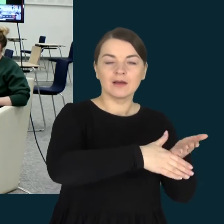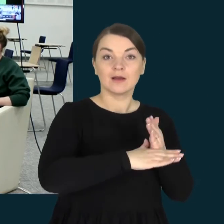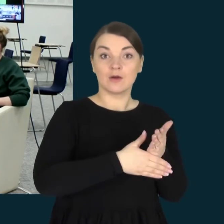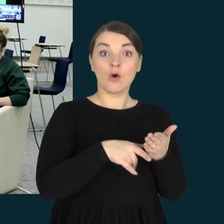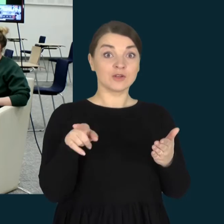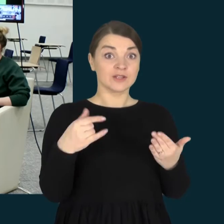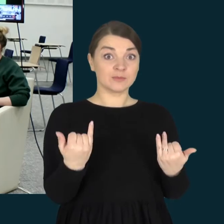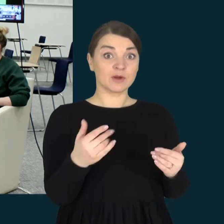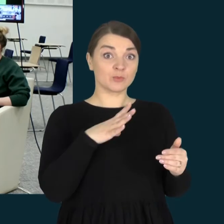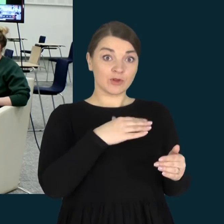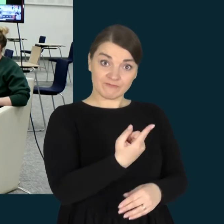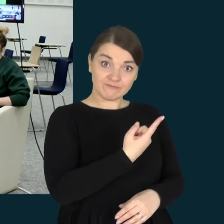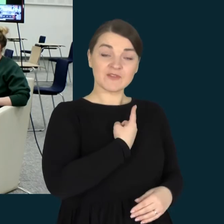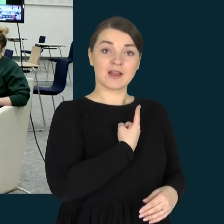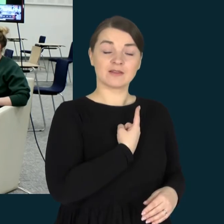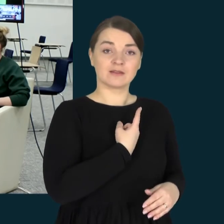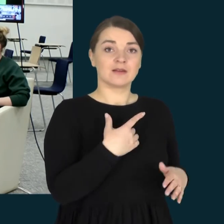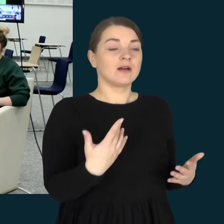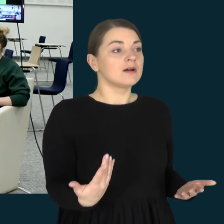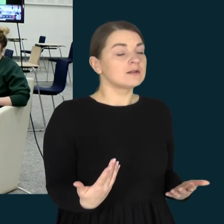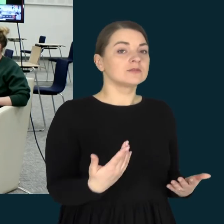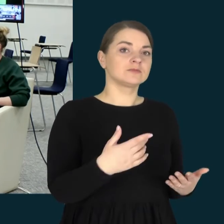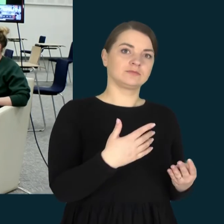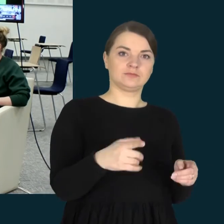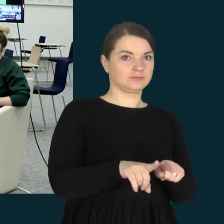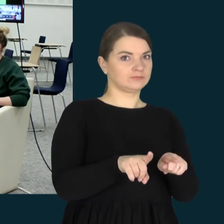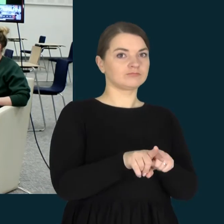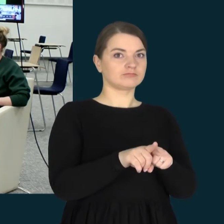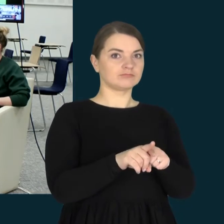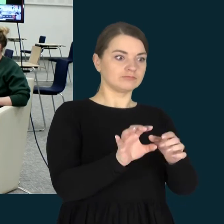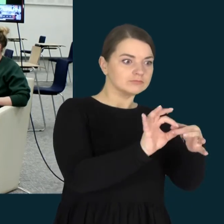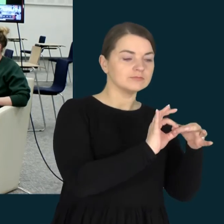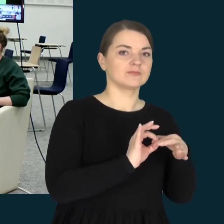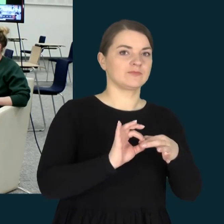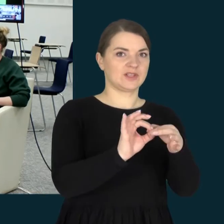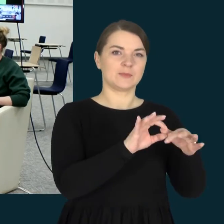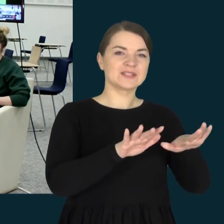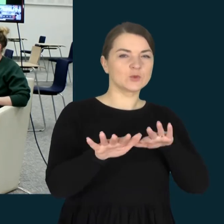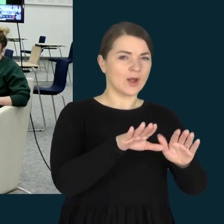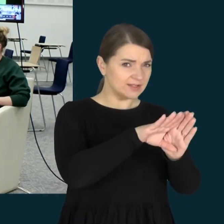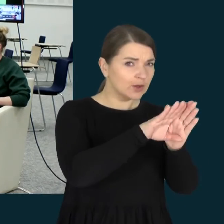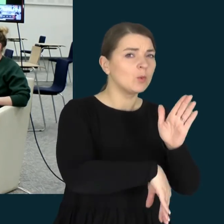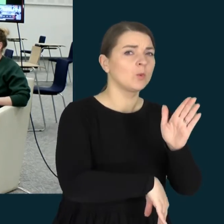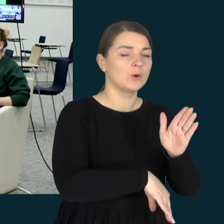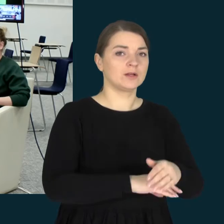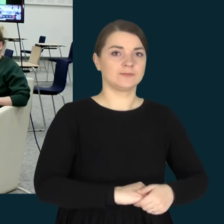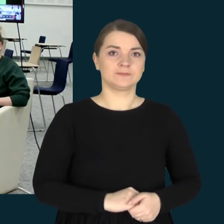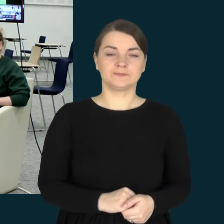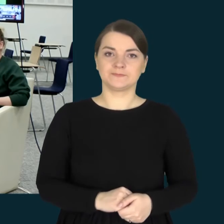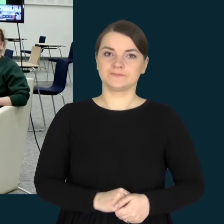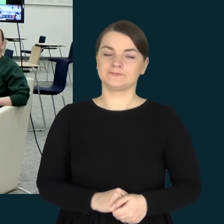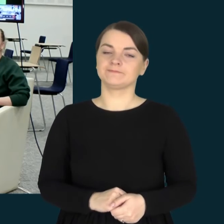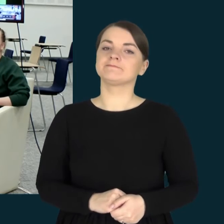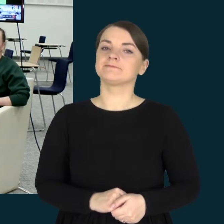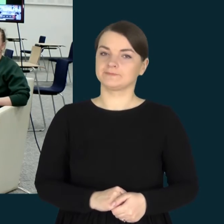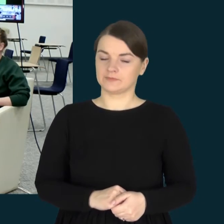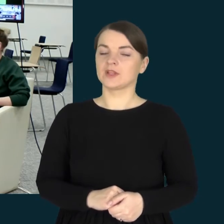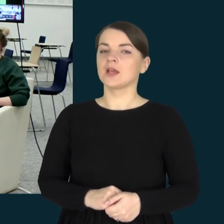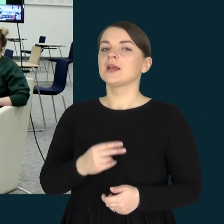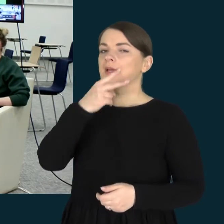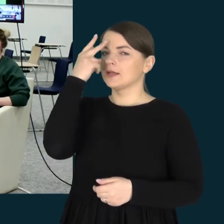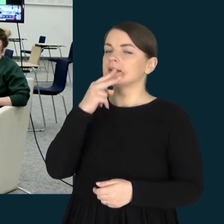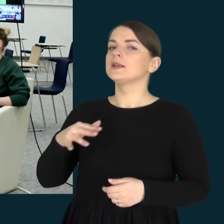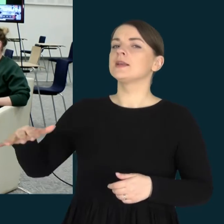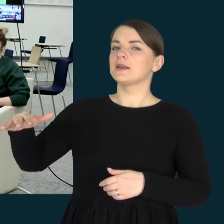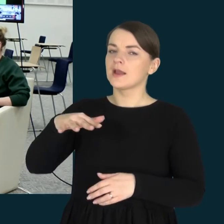jūs viena? Ar tai yra labai opių situacija Lietuvoje? Pasakysiu, opių